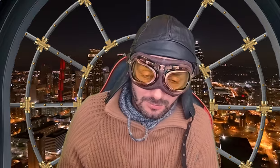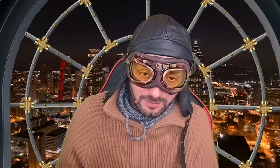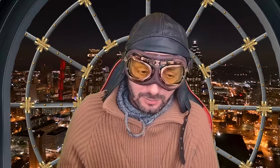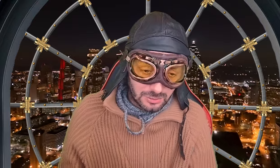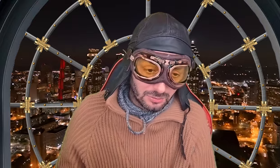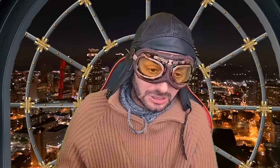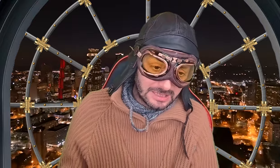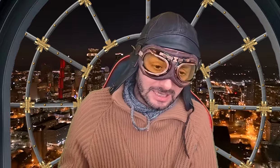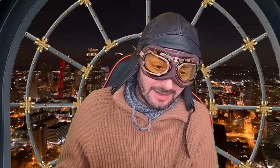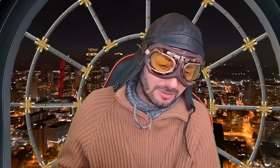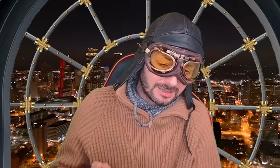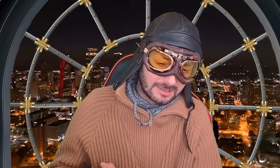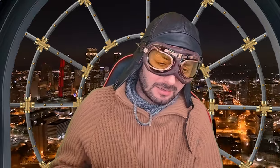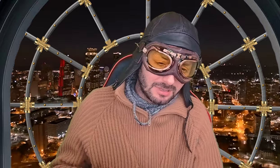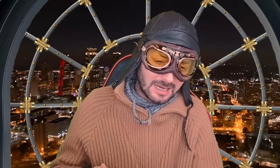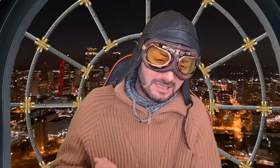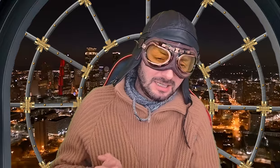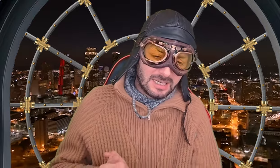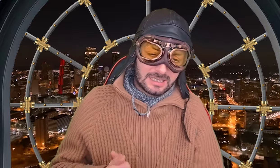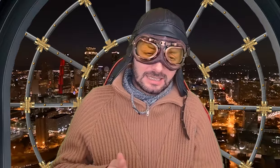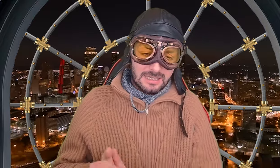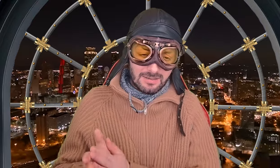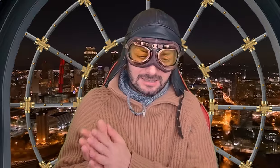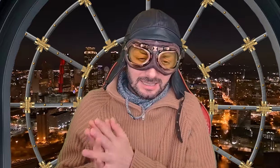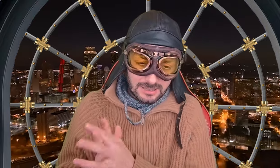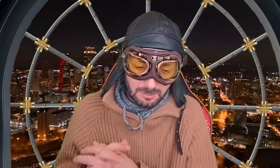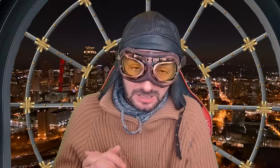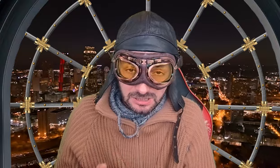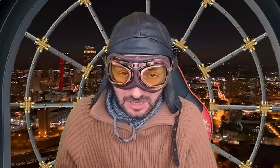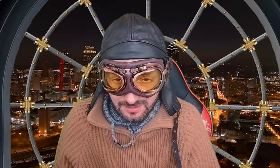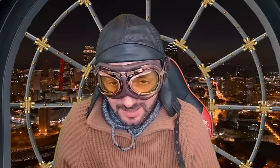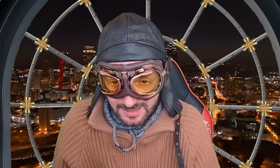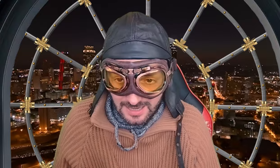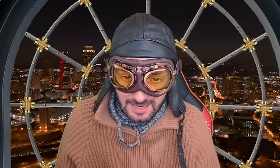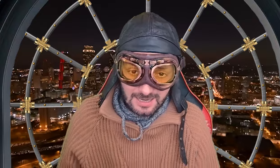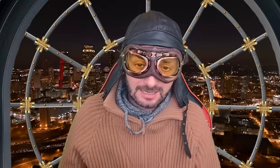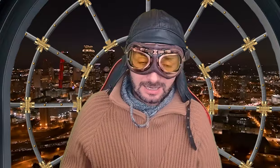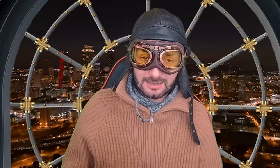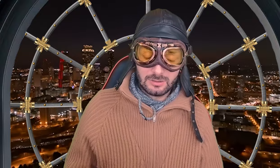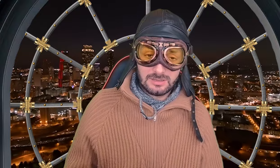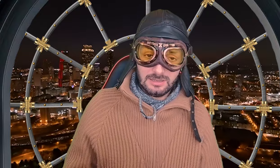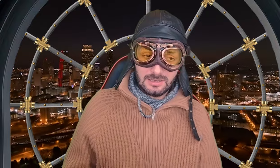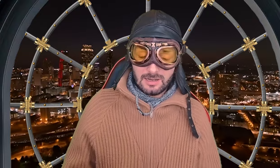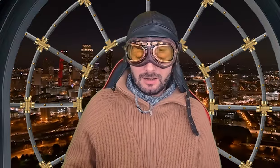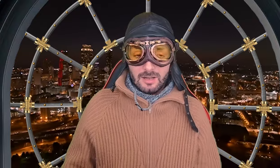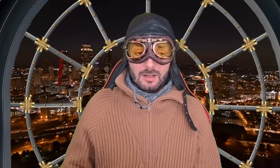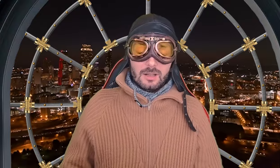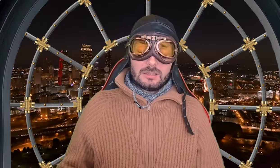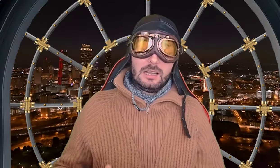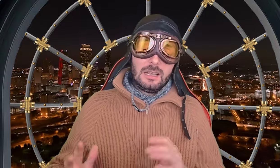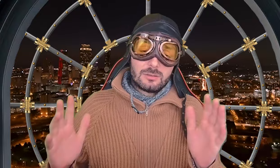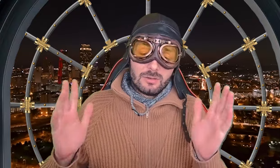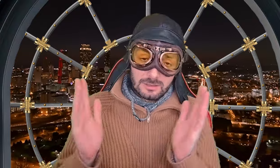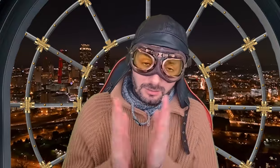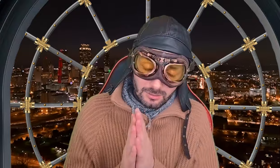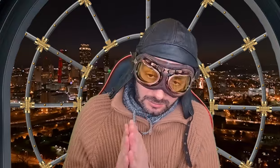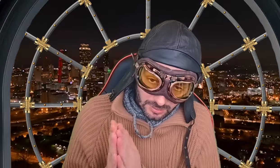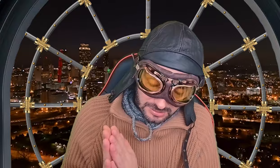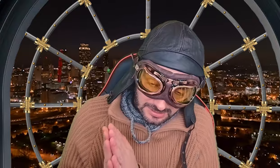moj Vučić, jučer je izjavio da Srbija nije kriva za nesprečavanje genocida. Teško je se ono svoči s